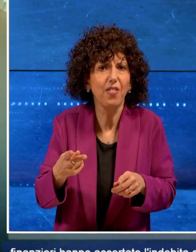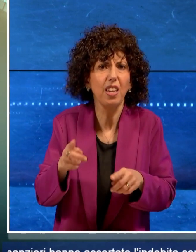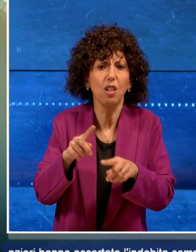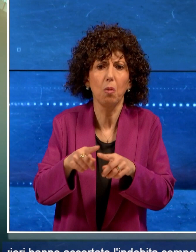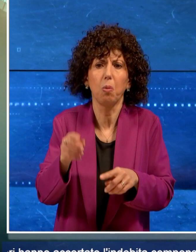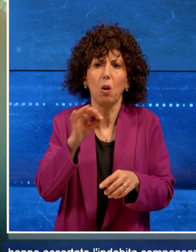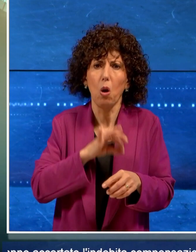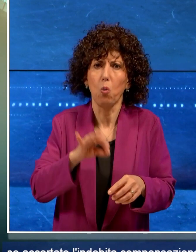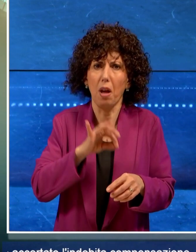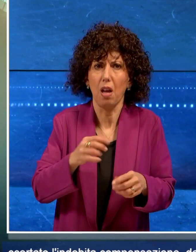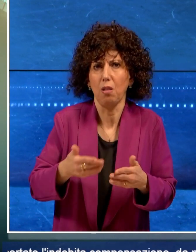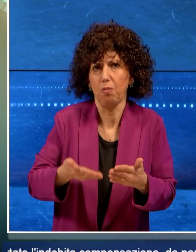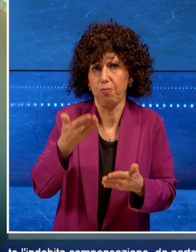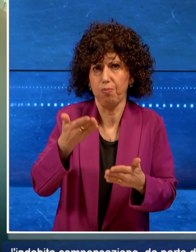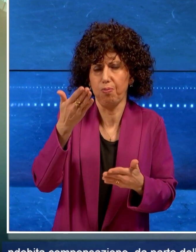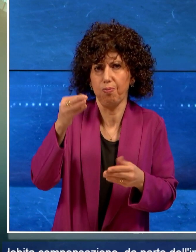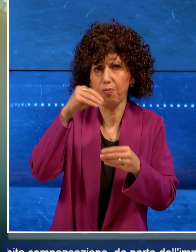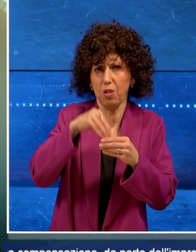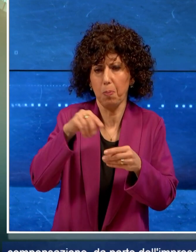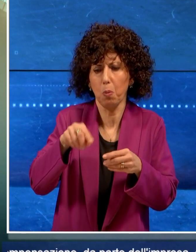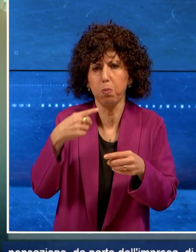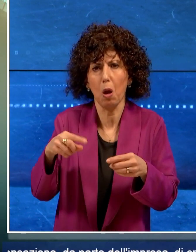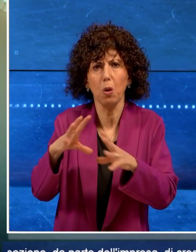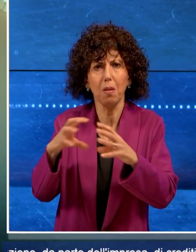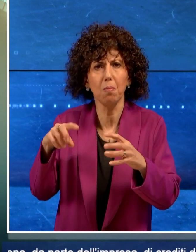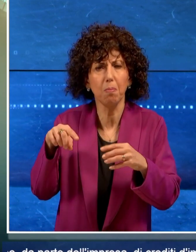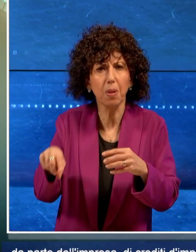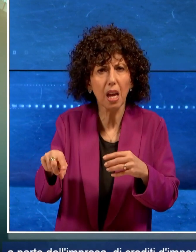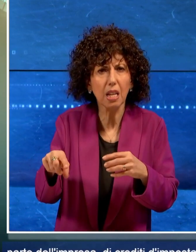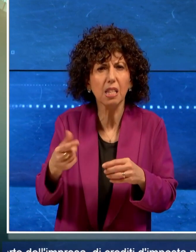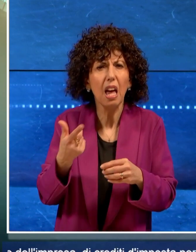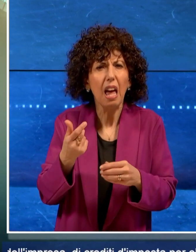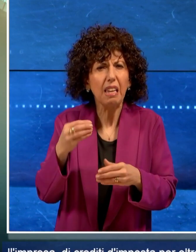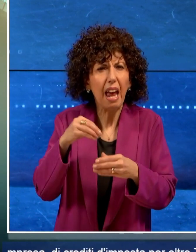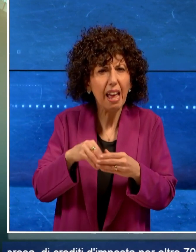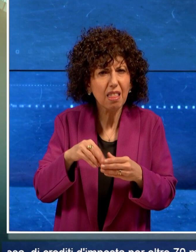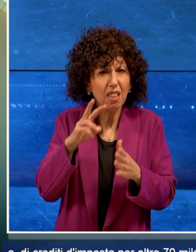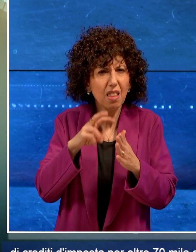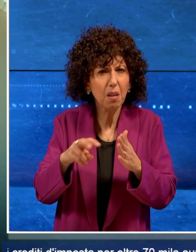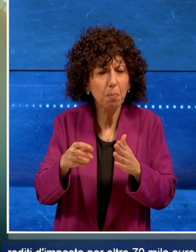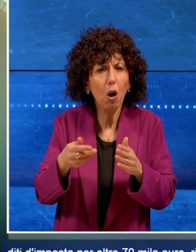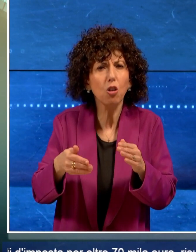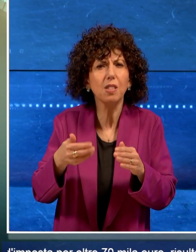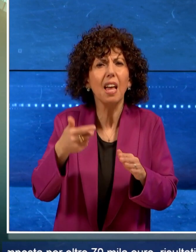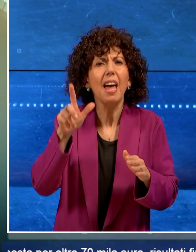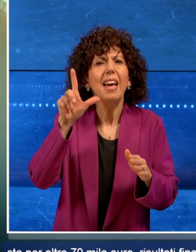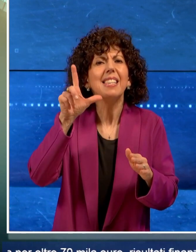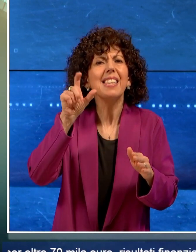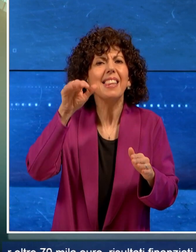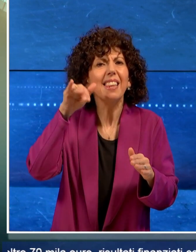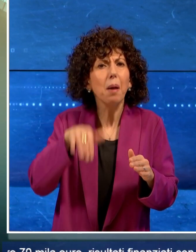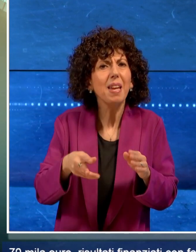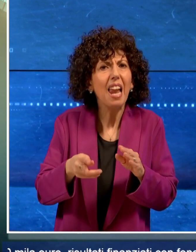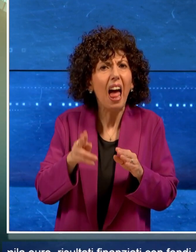compensazione da parte dell'impresa di crediti di imposta per oltre 70